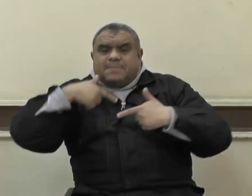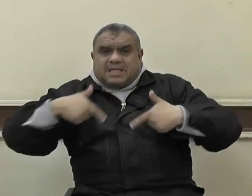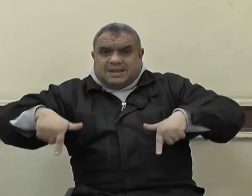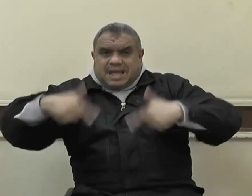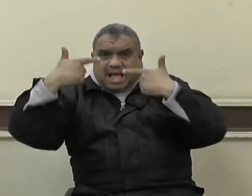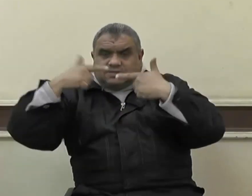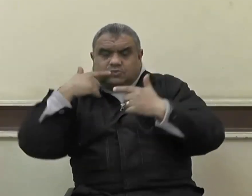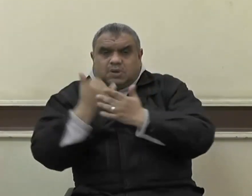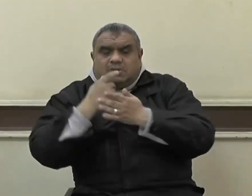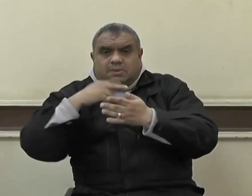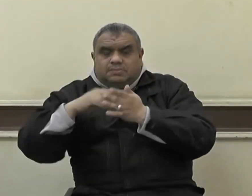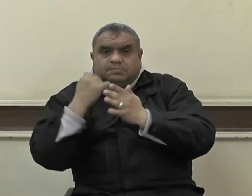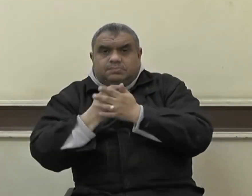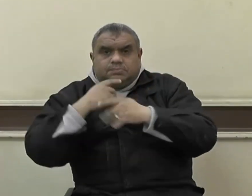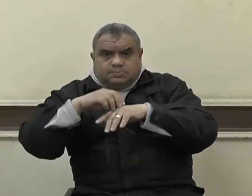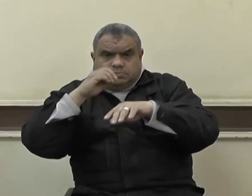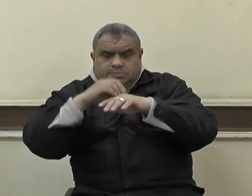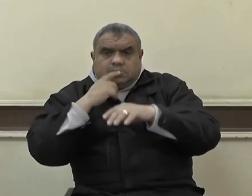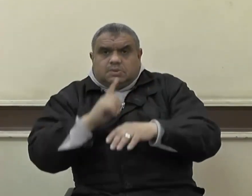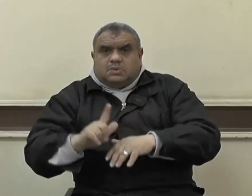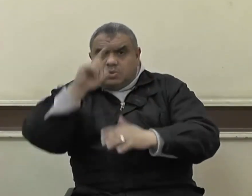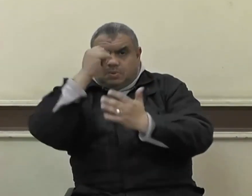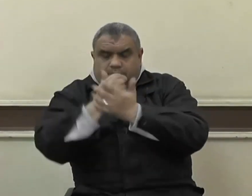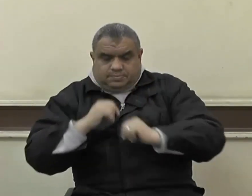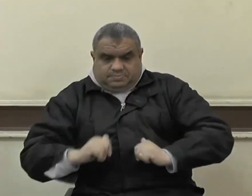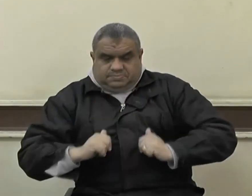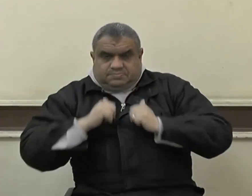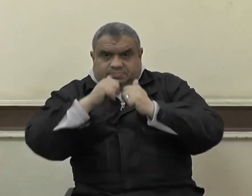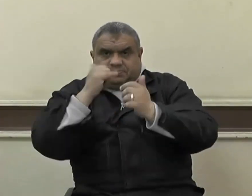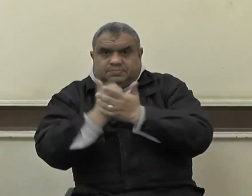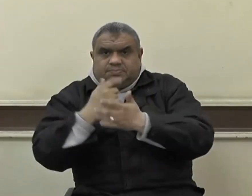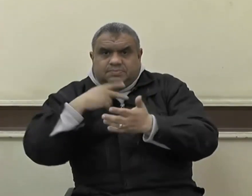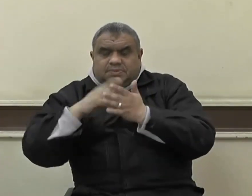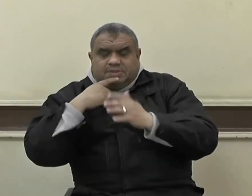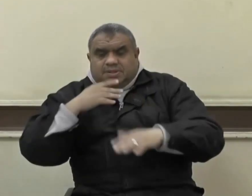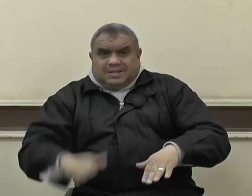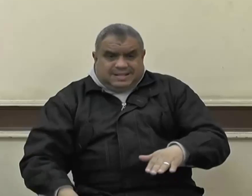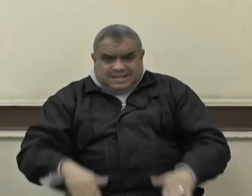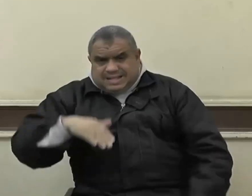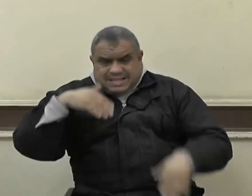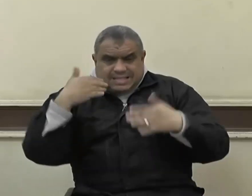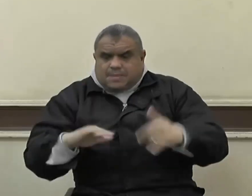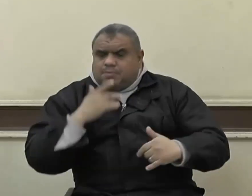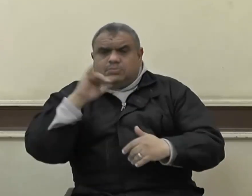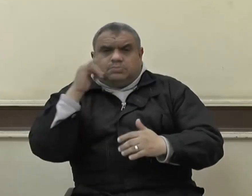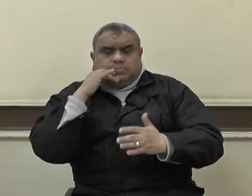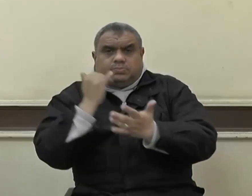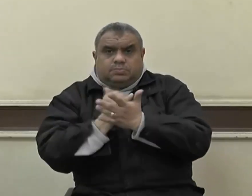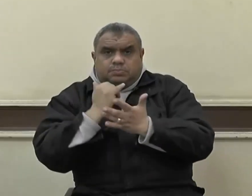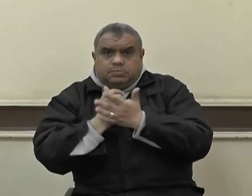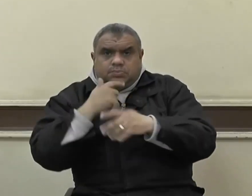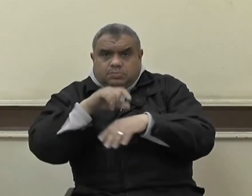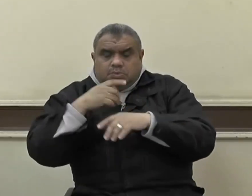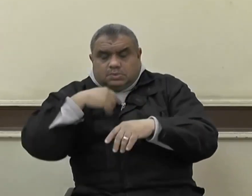فقالوا له قد رخص ذك رسول الله صلى الله عليه وسلم في عدم الخروج